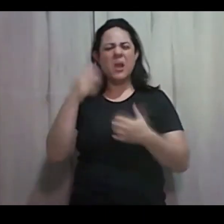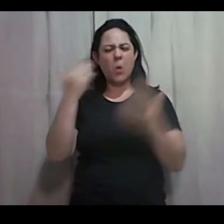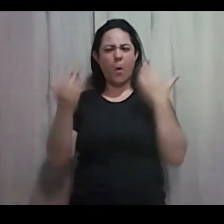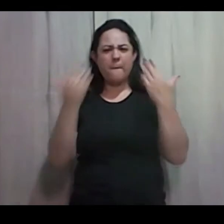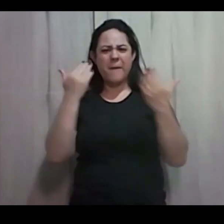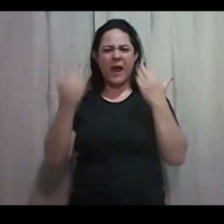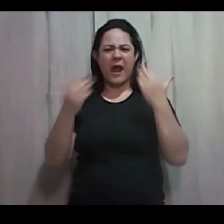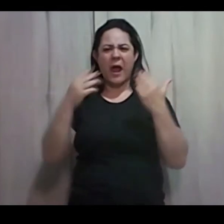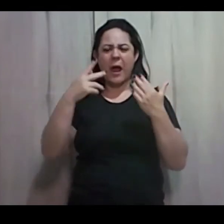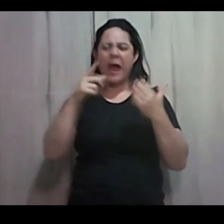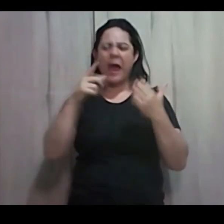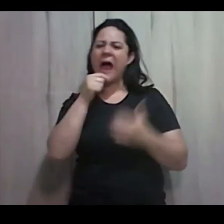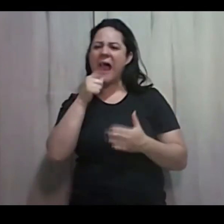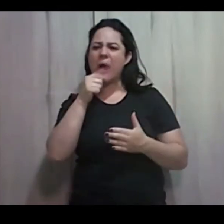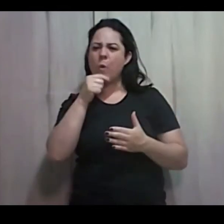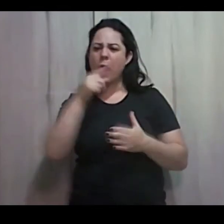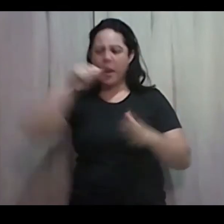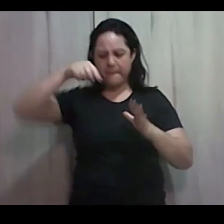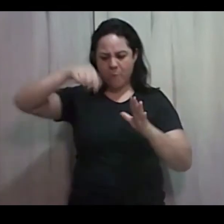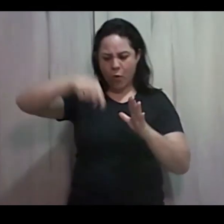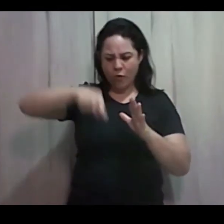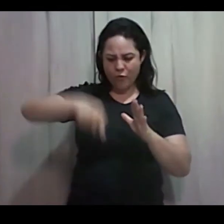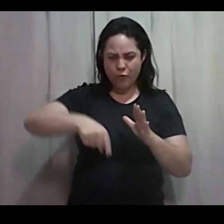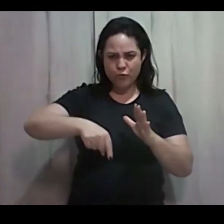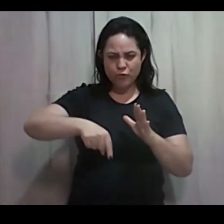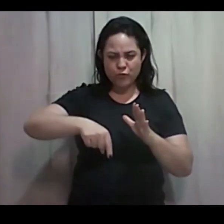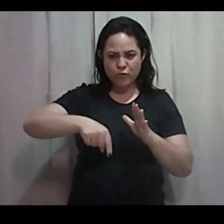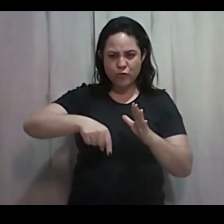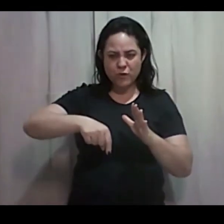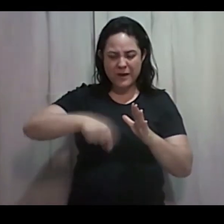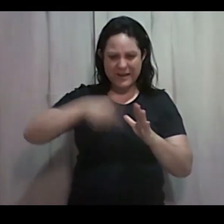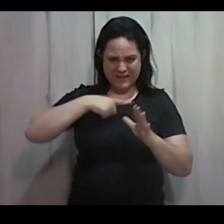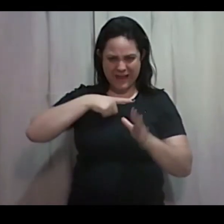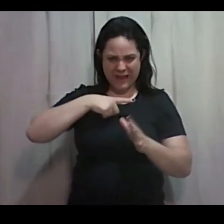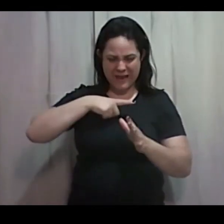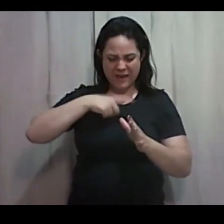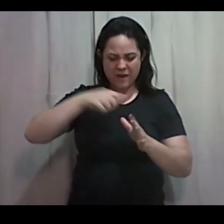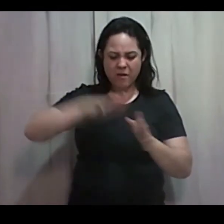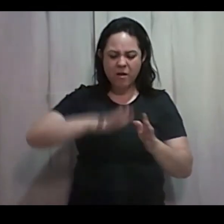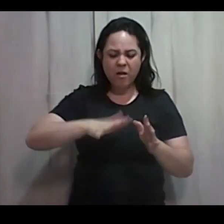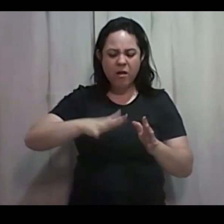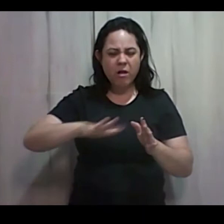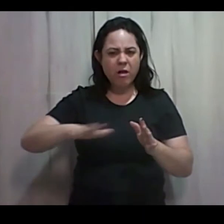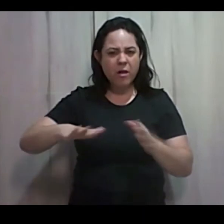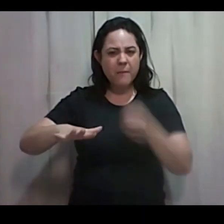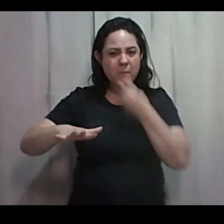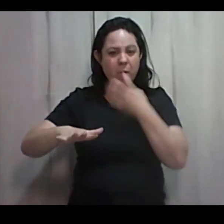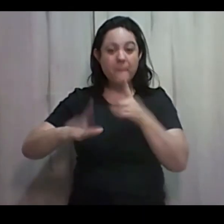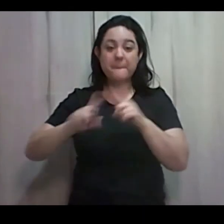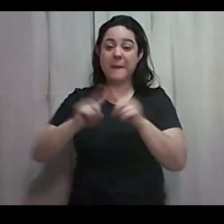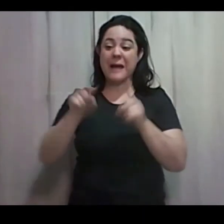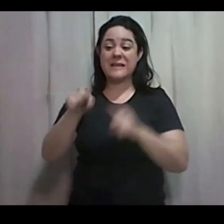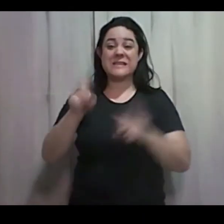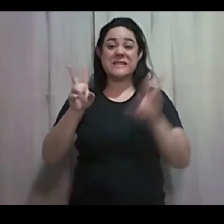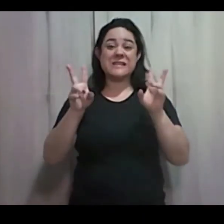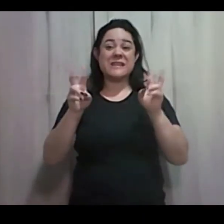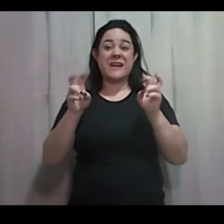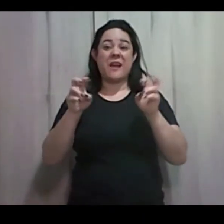Sereno Bom, mas o tema da carta É excesso de confiança É excesso de confiança